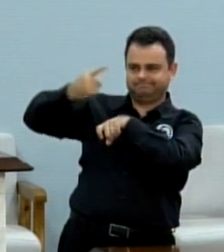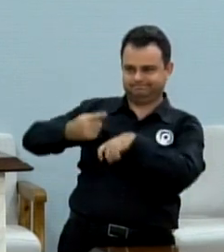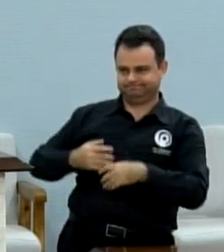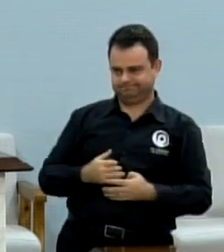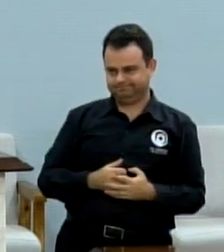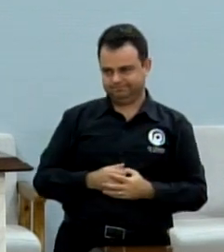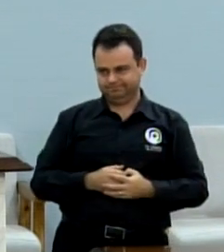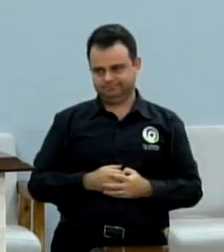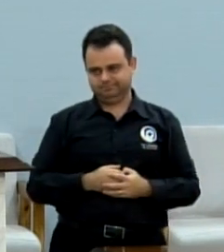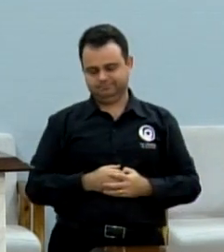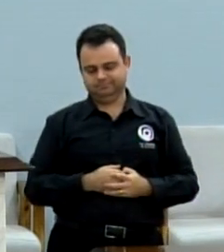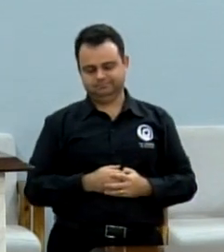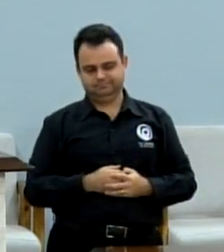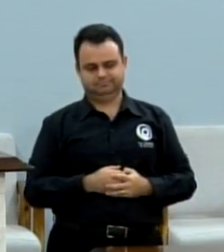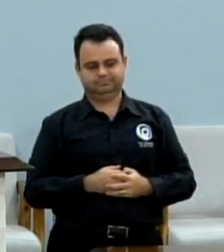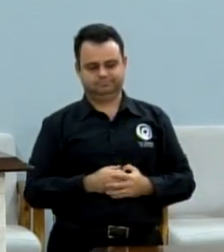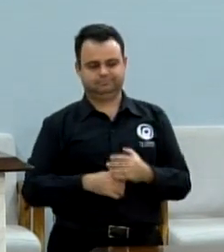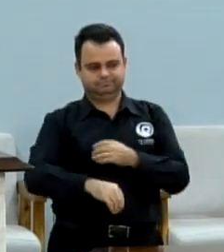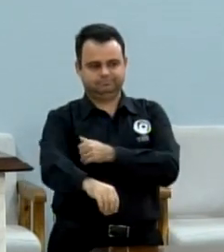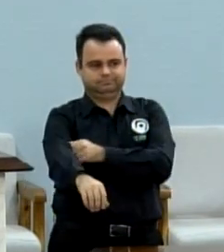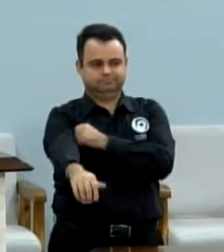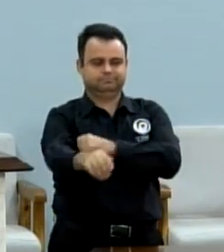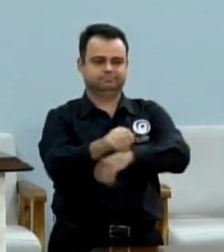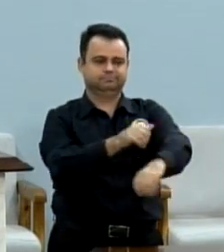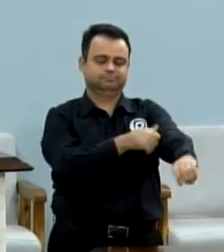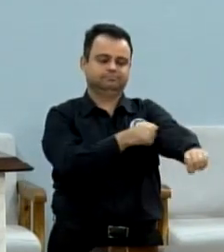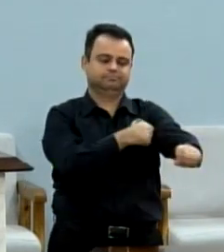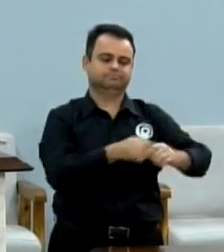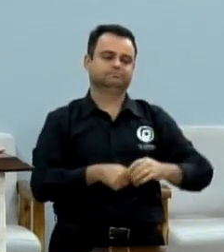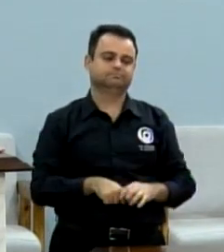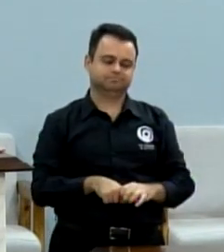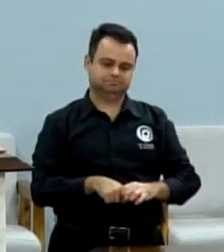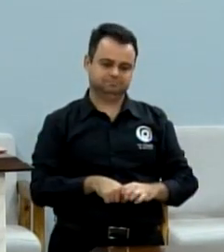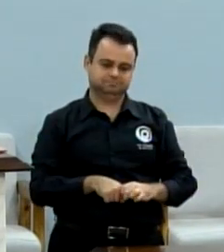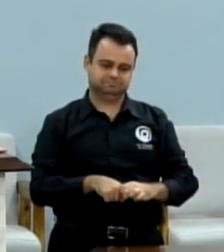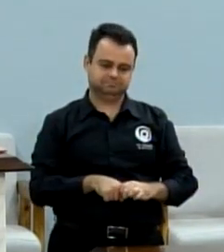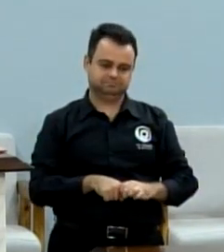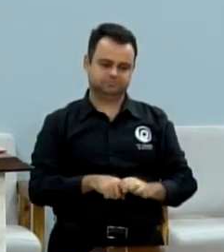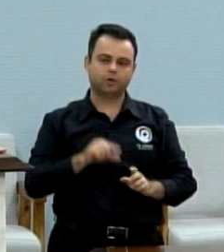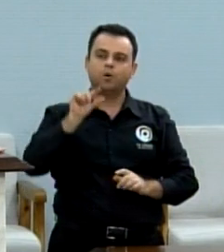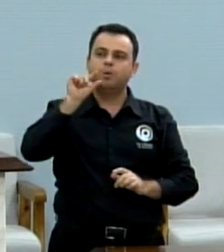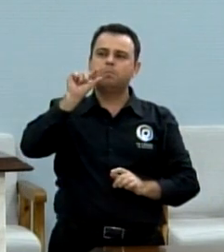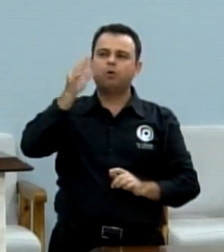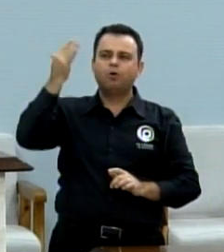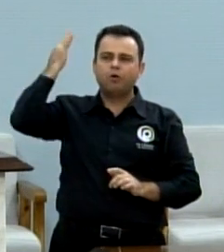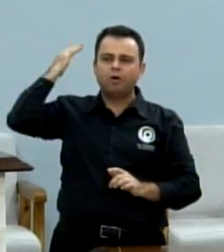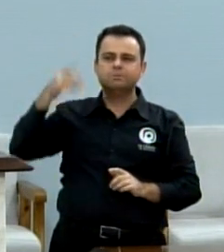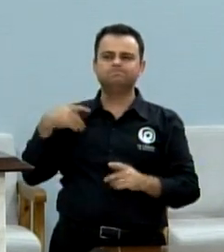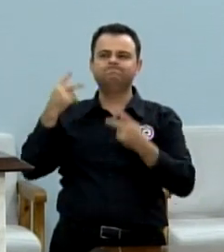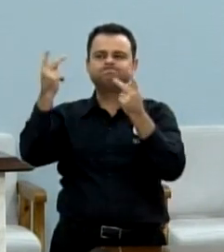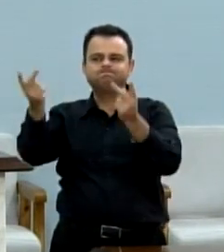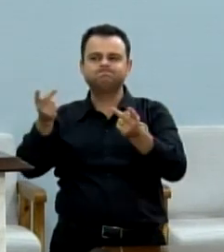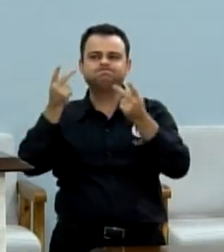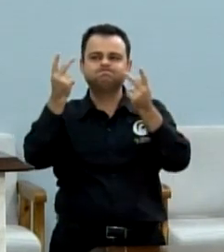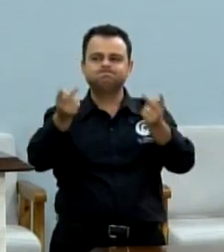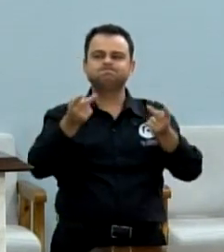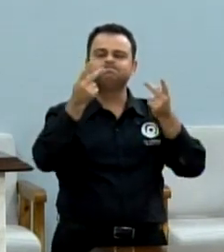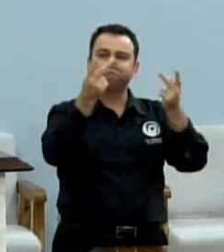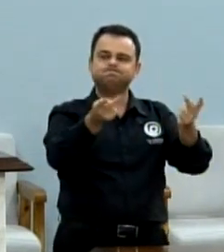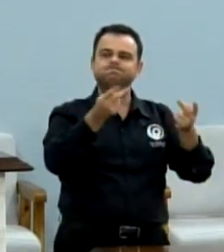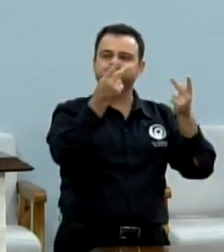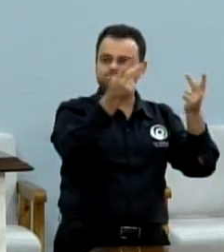Também quero falar um pouquinho de algumas visitas realizadas nos últimos dias. Estive com o Ronaldo Dyer,